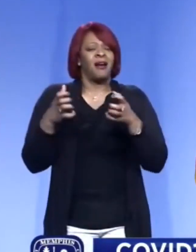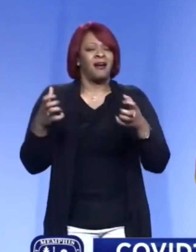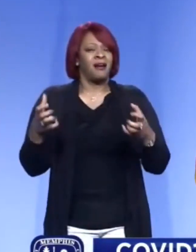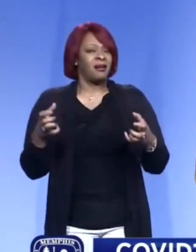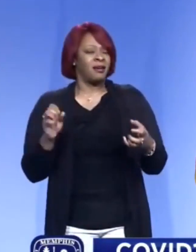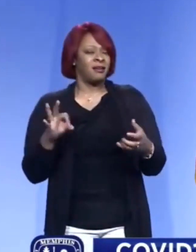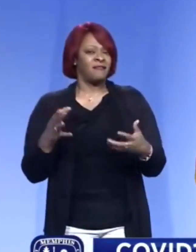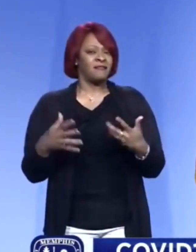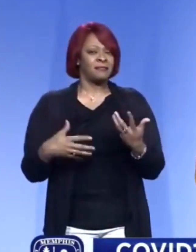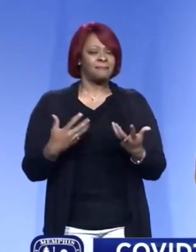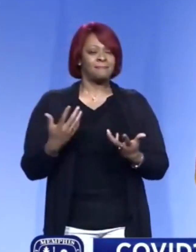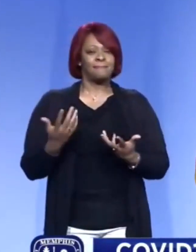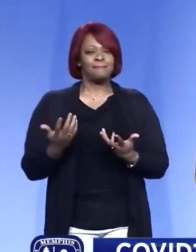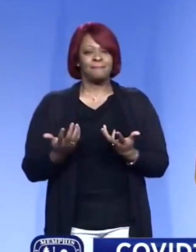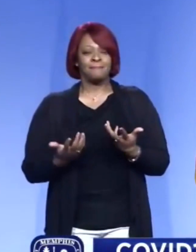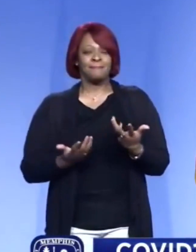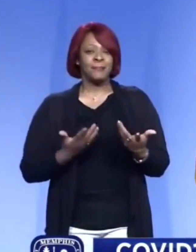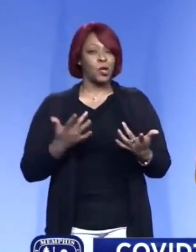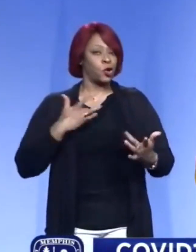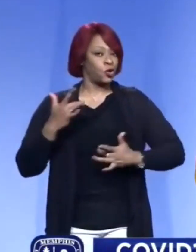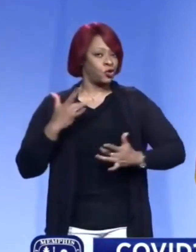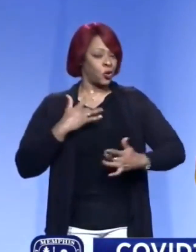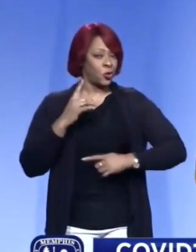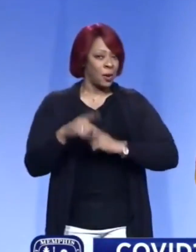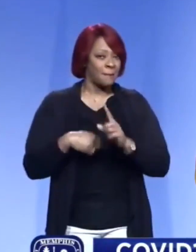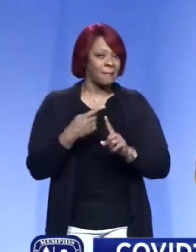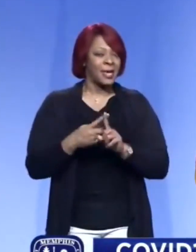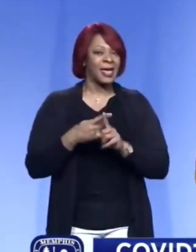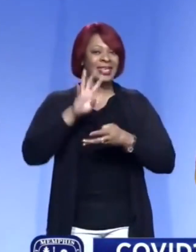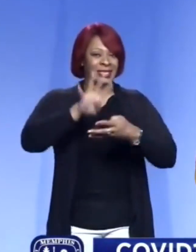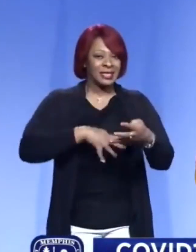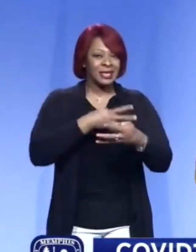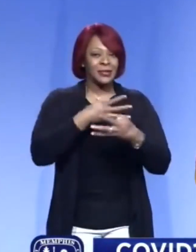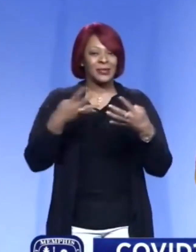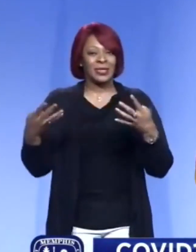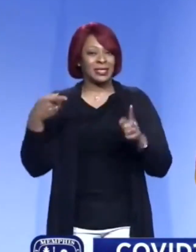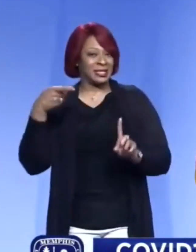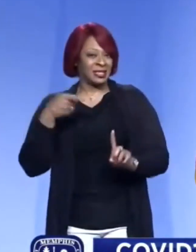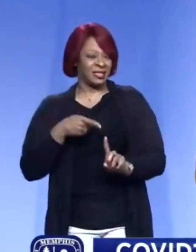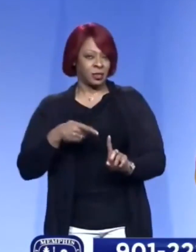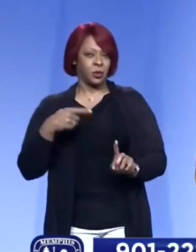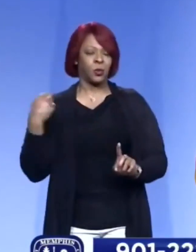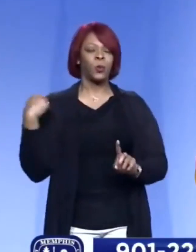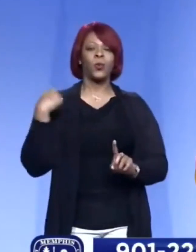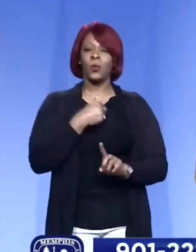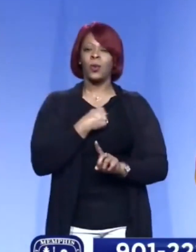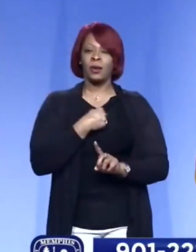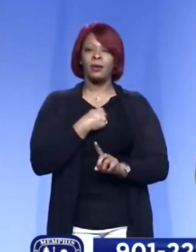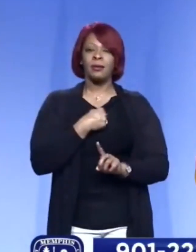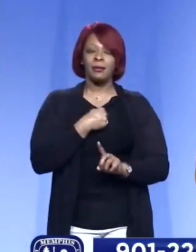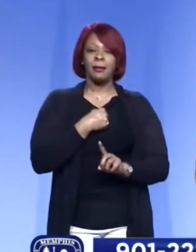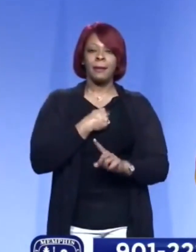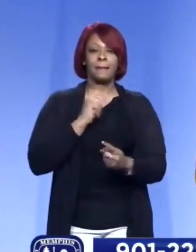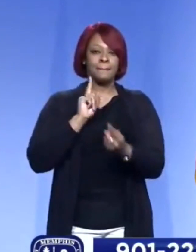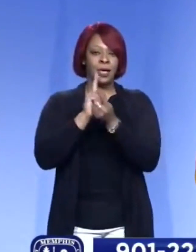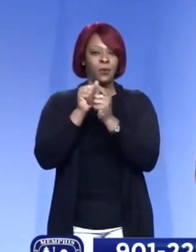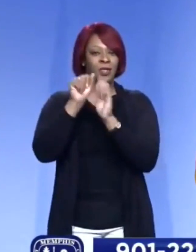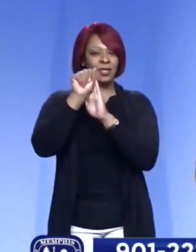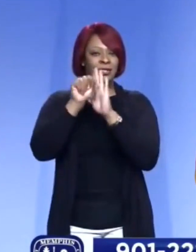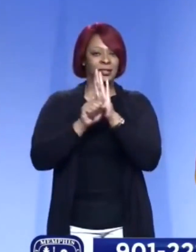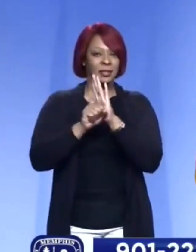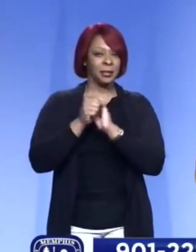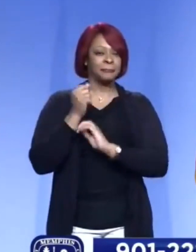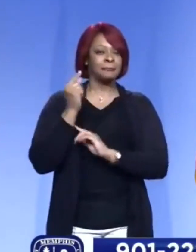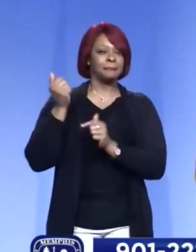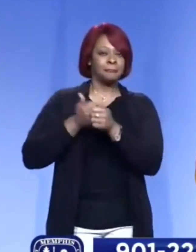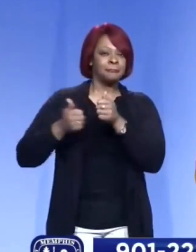documentando y obteniendo toda la información como debe ser. Reconocemos también que durante algún tiempo ha habido mucha preocupación sobre